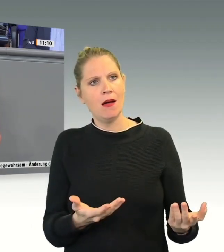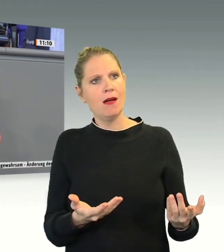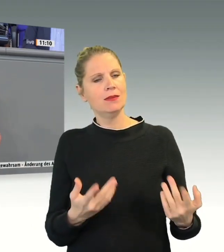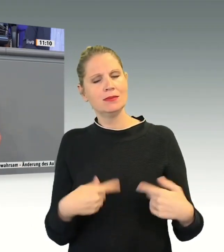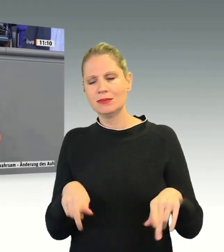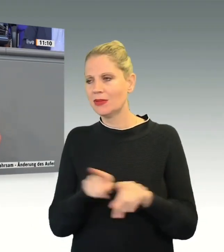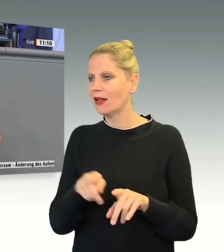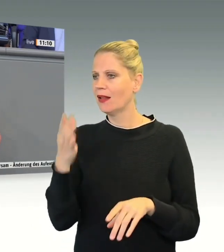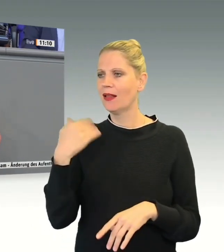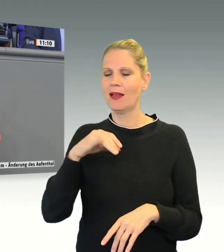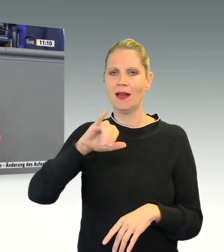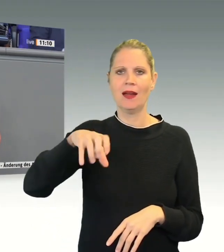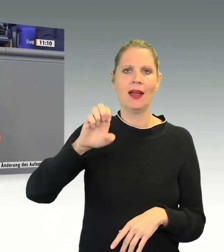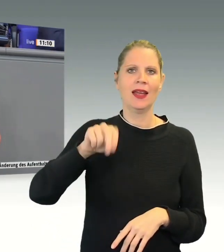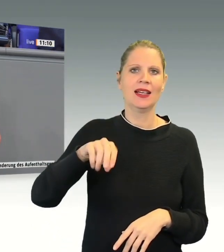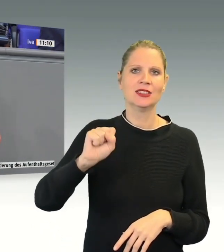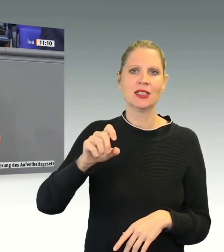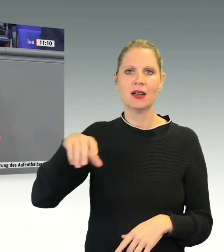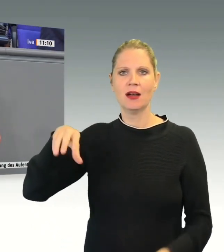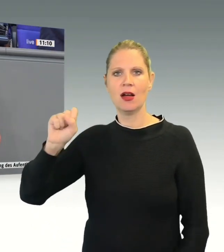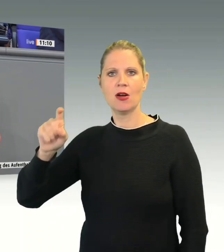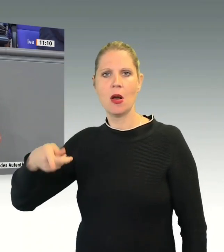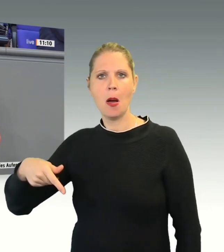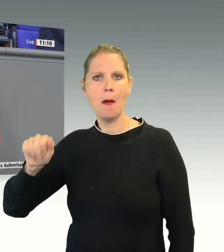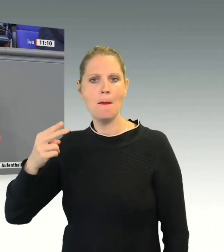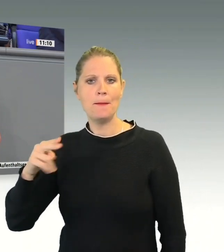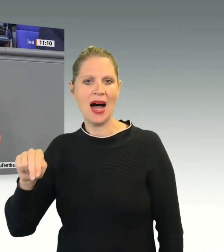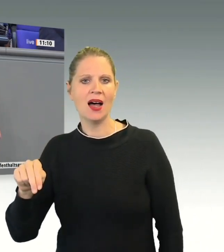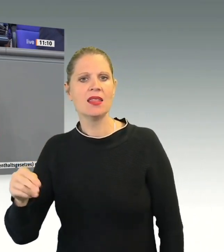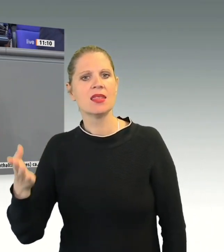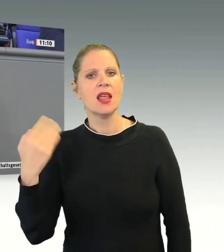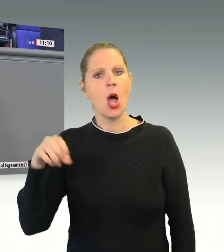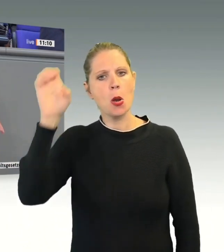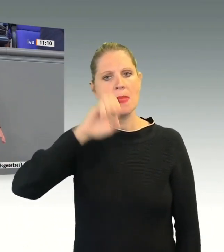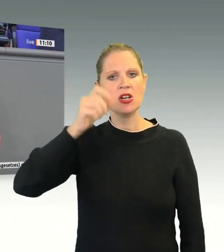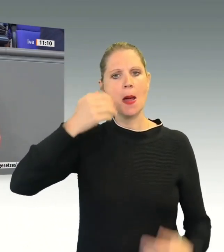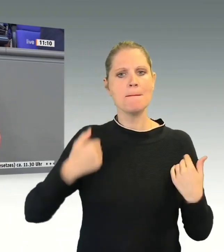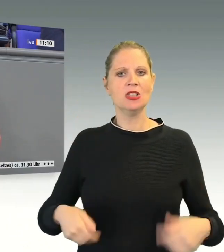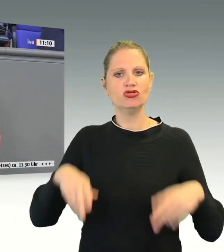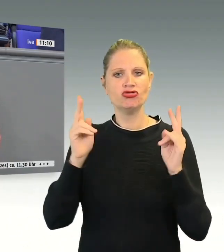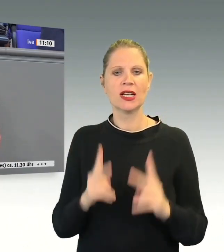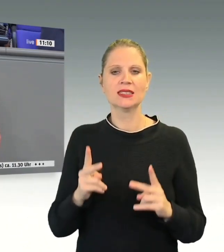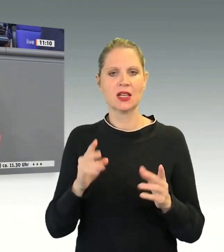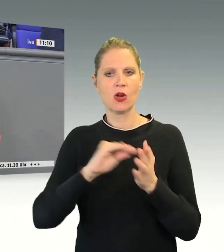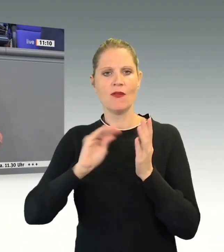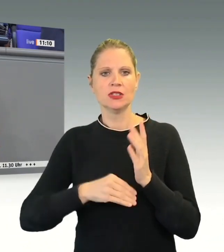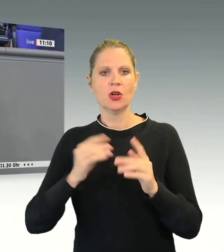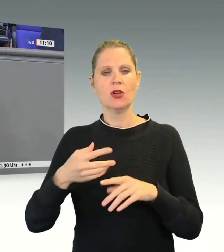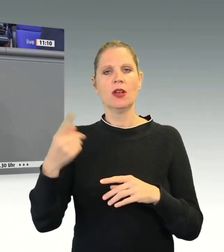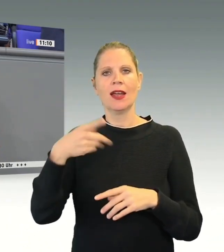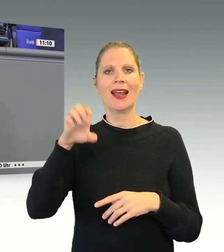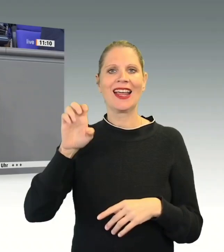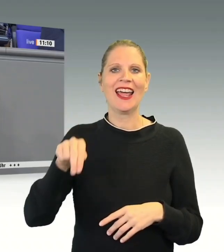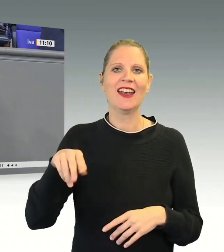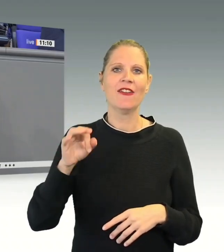öffentlich die Europäische Menschenrechtskonvention und die Genfer Flüchtlingskonvention infrage gestellt hat. Die Europäische Menschenrechtskonvention vom November 1950 und die